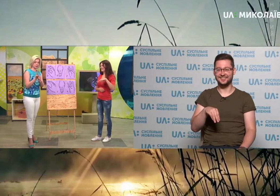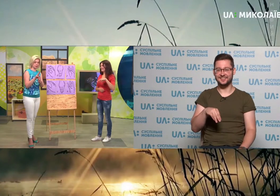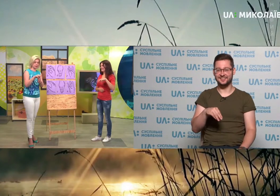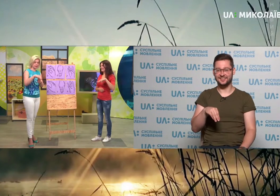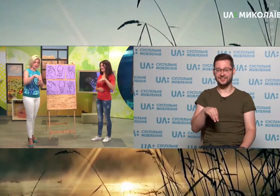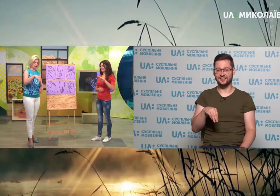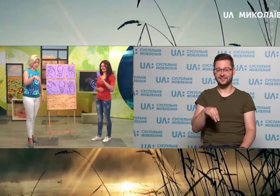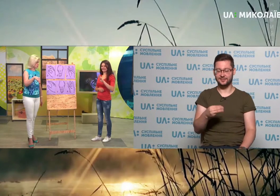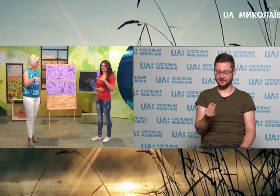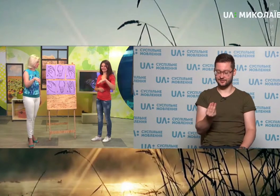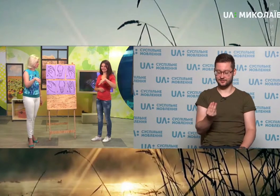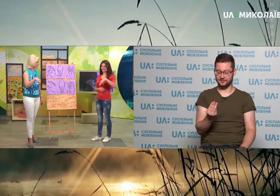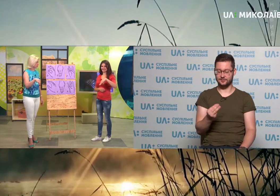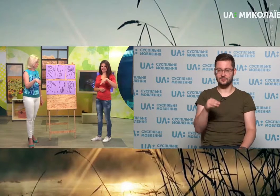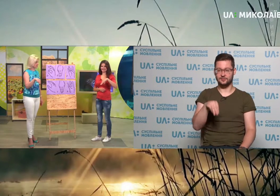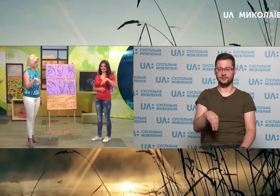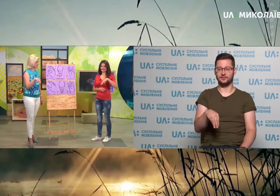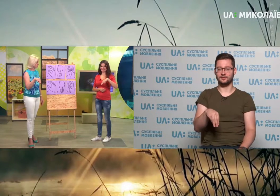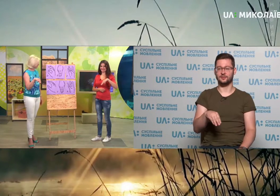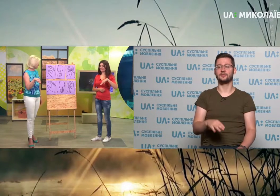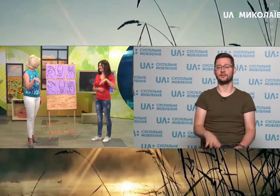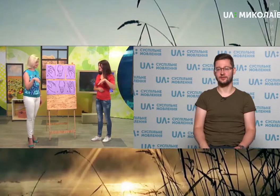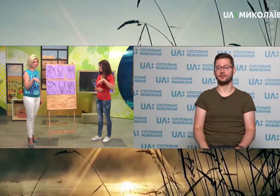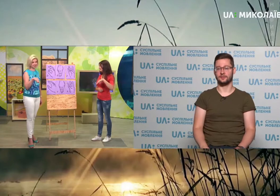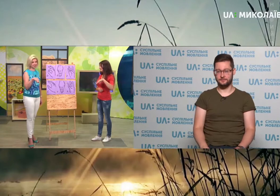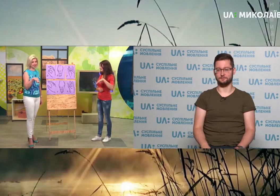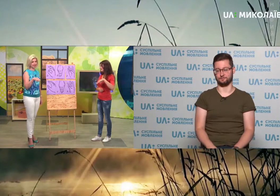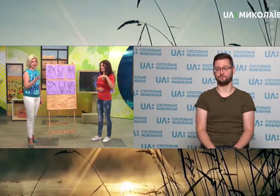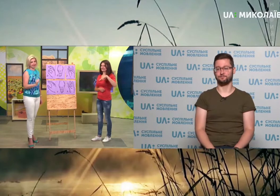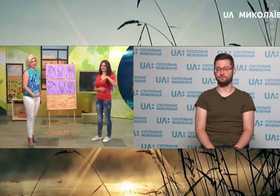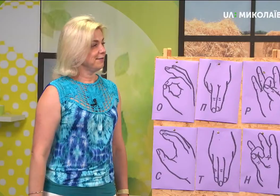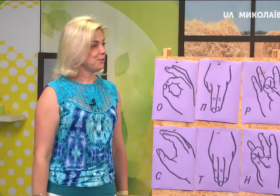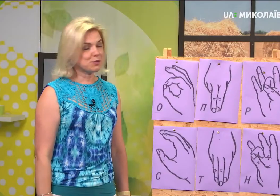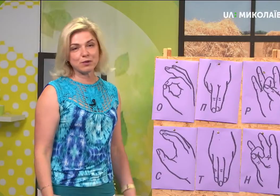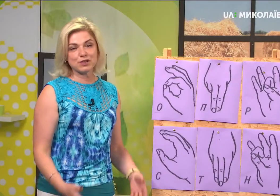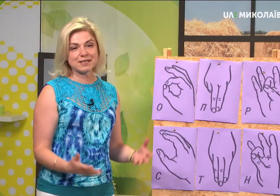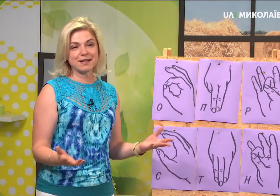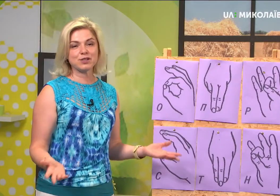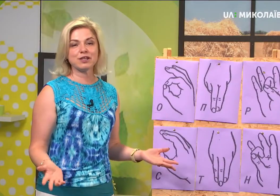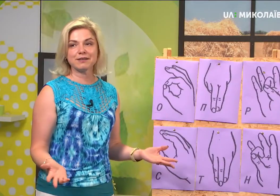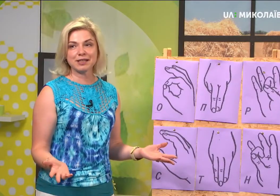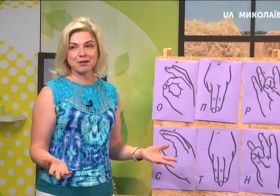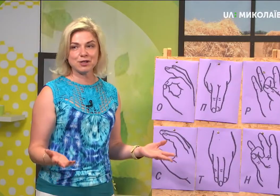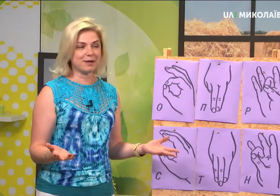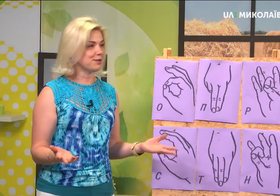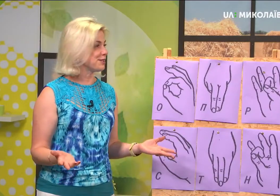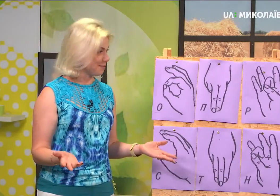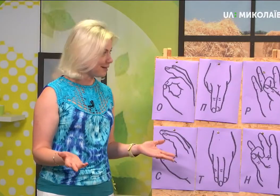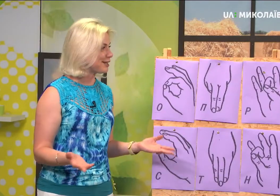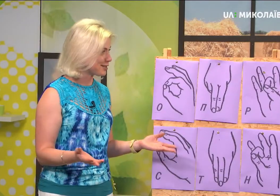сторони. І опускаємо вниз. Оце буде в нас літера Т. Т. Ми можемо, вже знаючи, такий вже маючи багаж